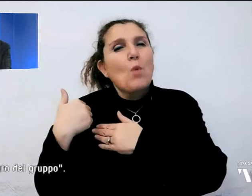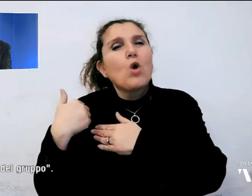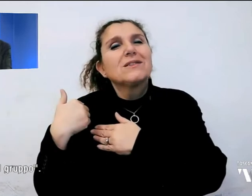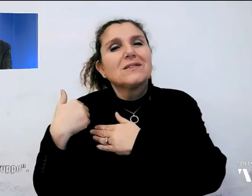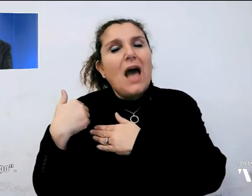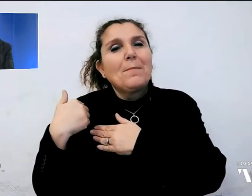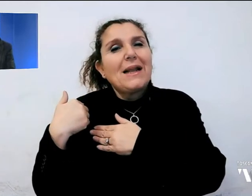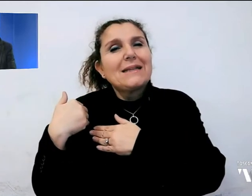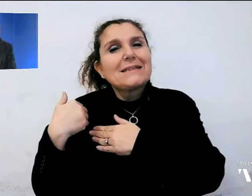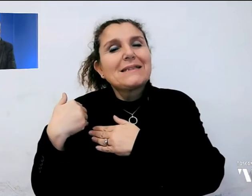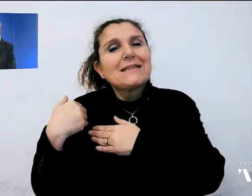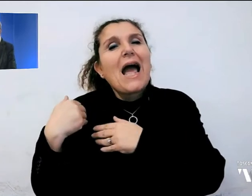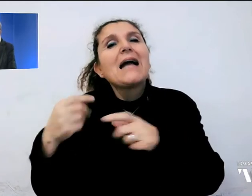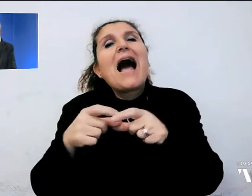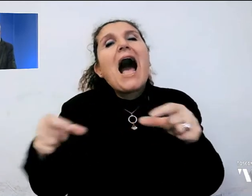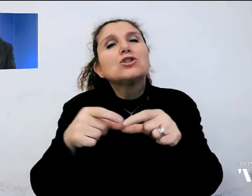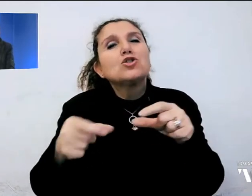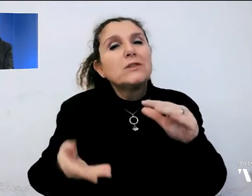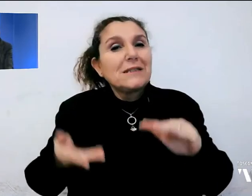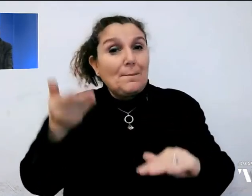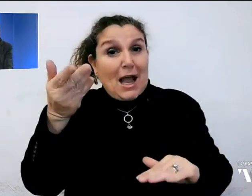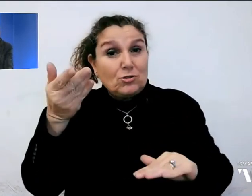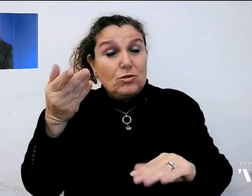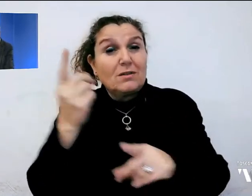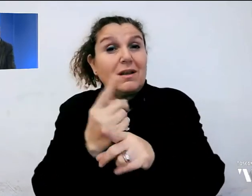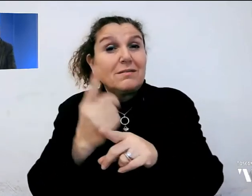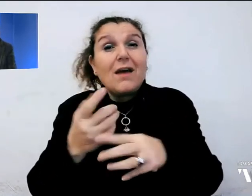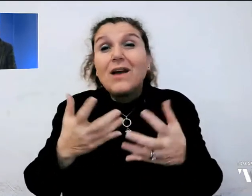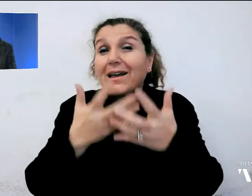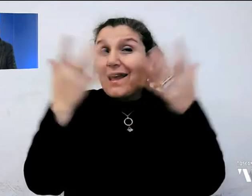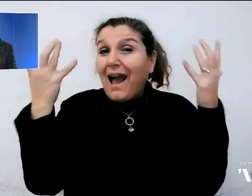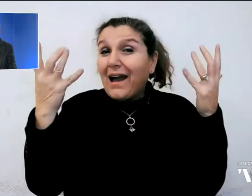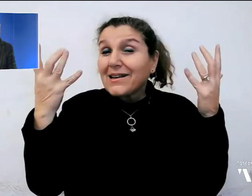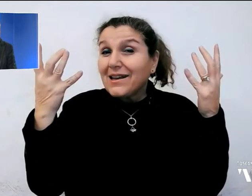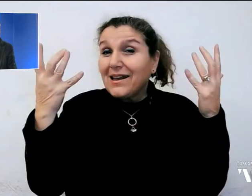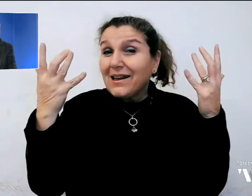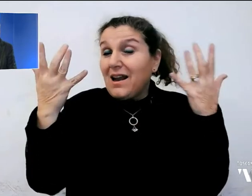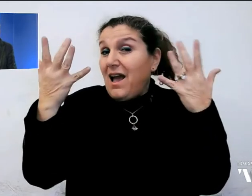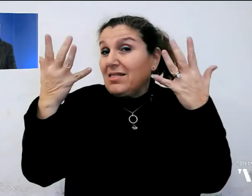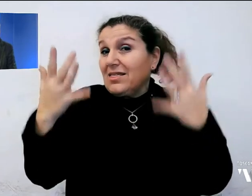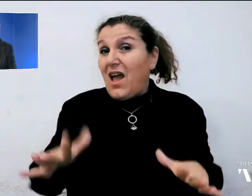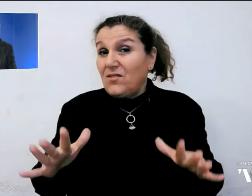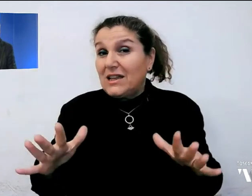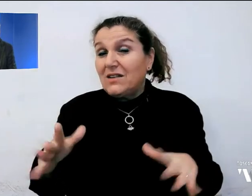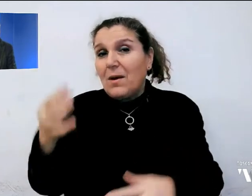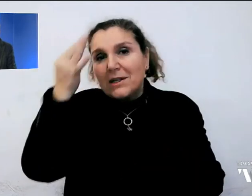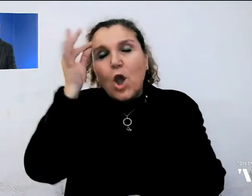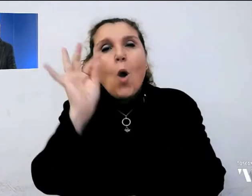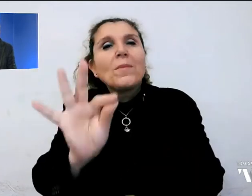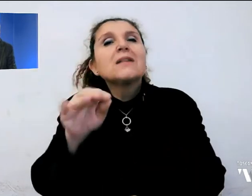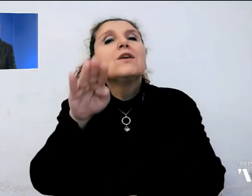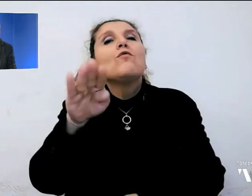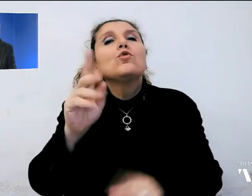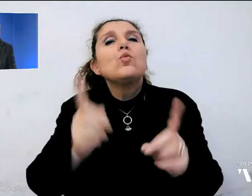dell'azionista di maggioranza tale da chiarire definitivamente le proprie intenzioni circa il futuro del